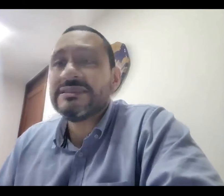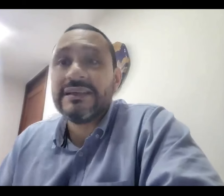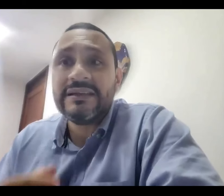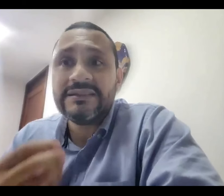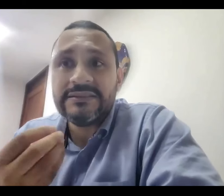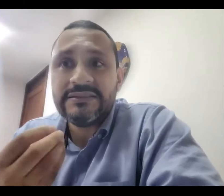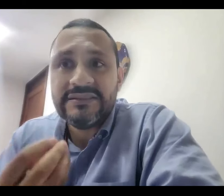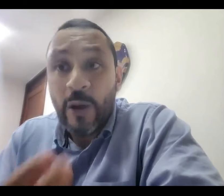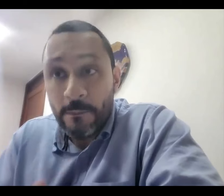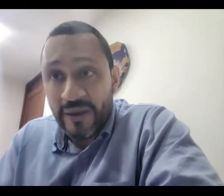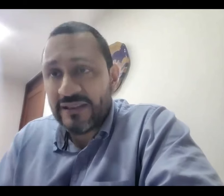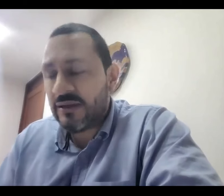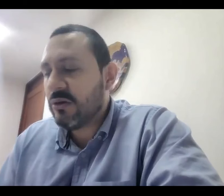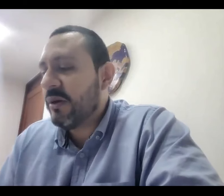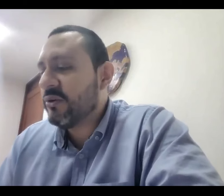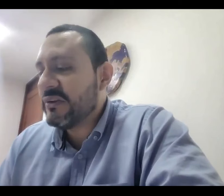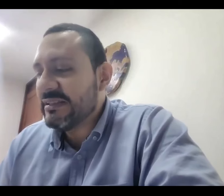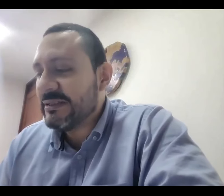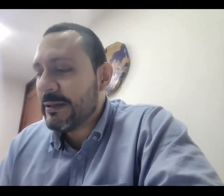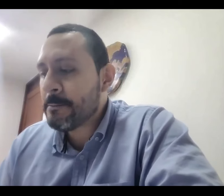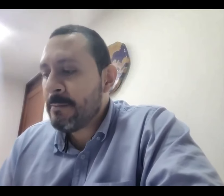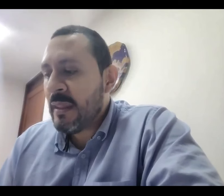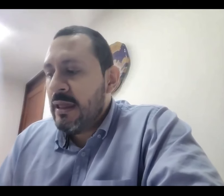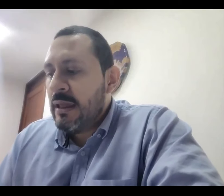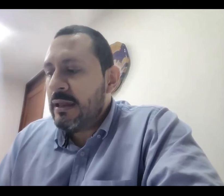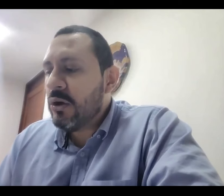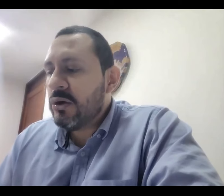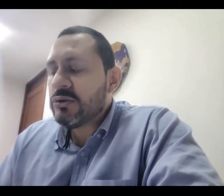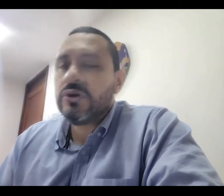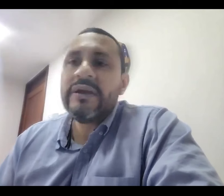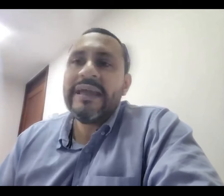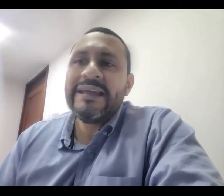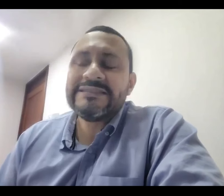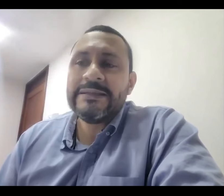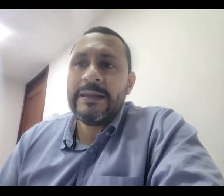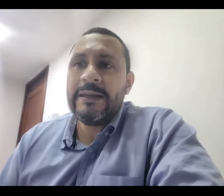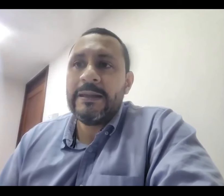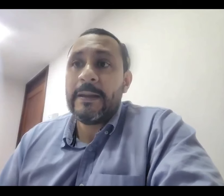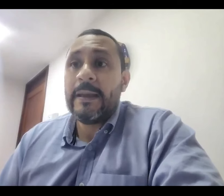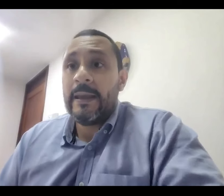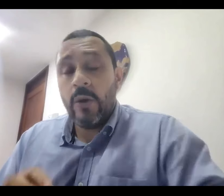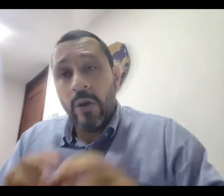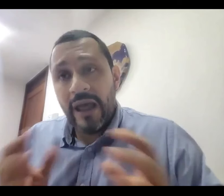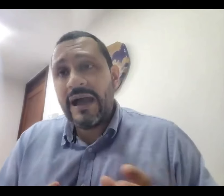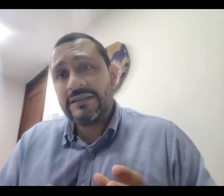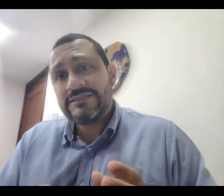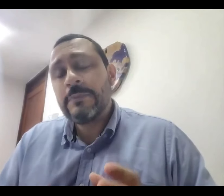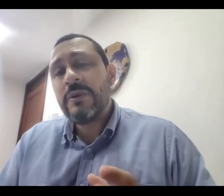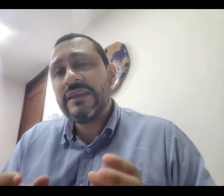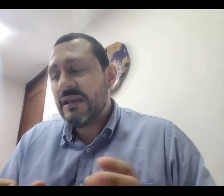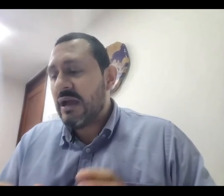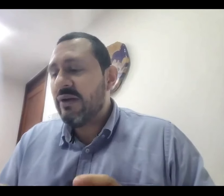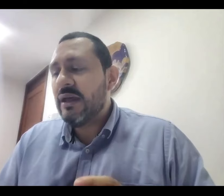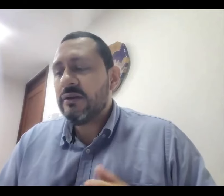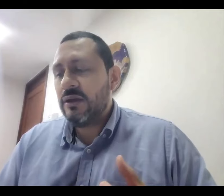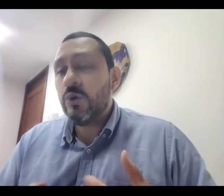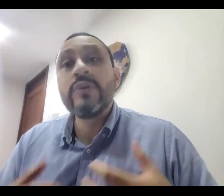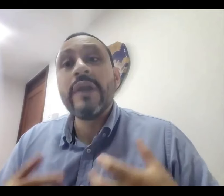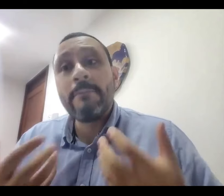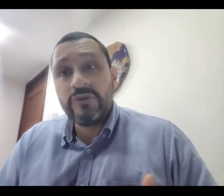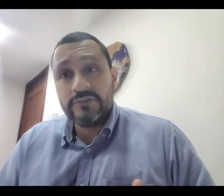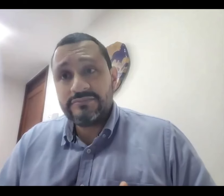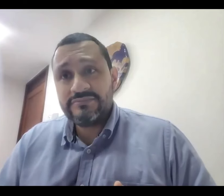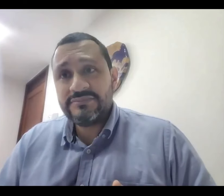te comprendan con mayor facilidad y lo otro es que ojalá siempre tiene que haber